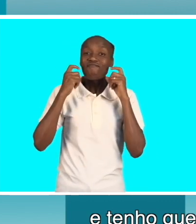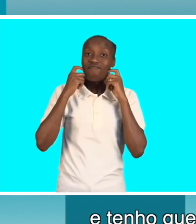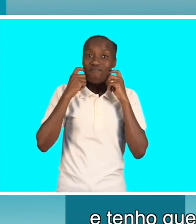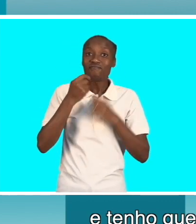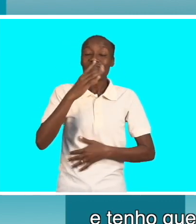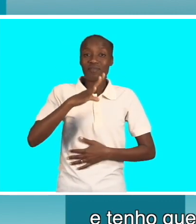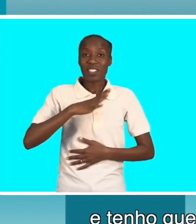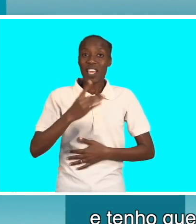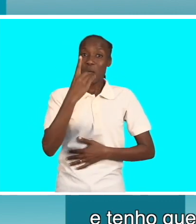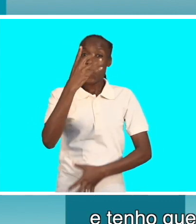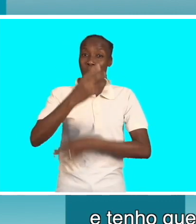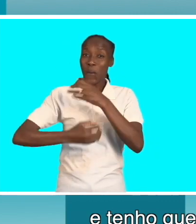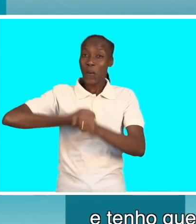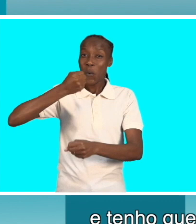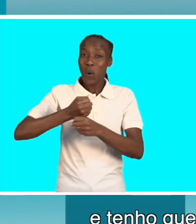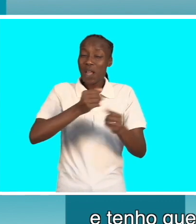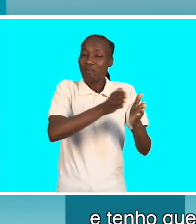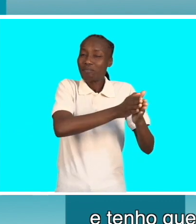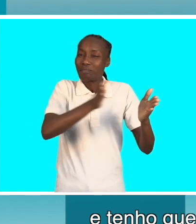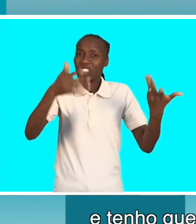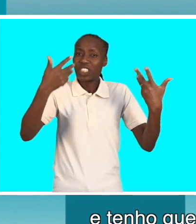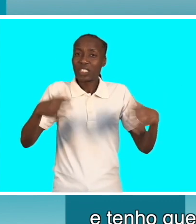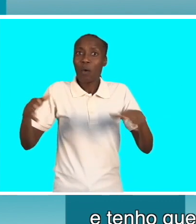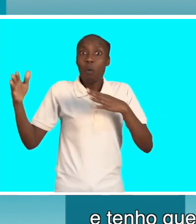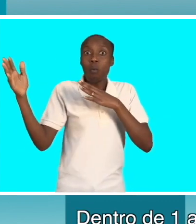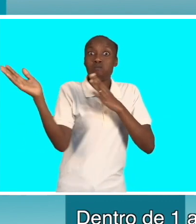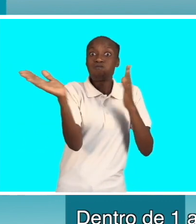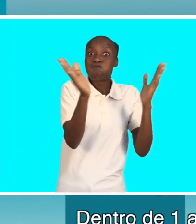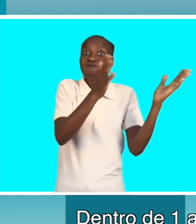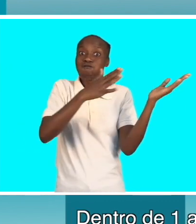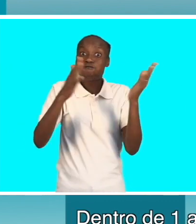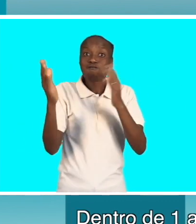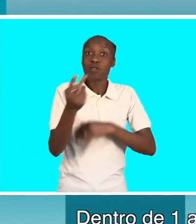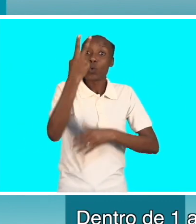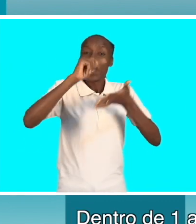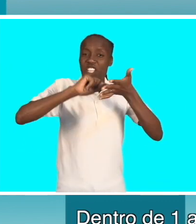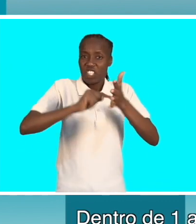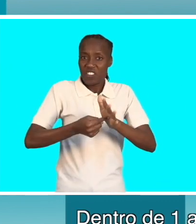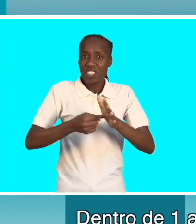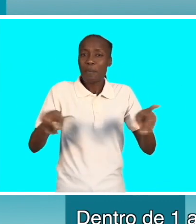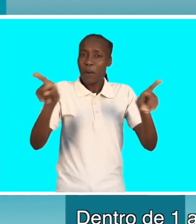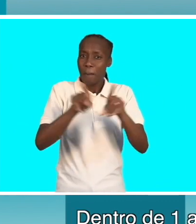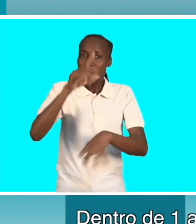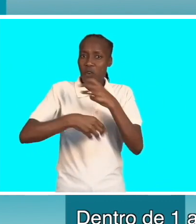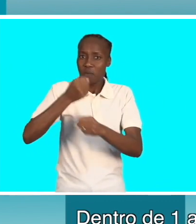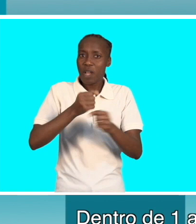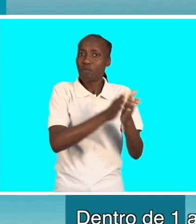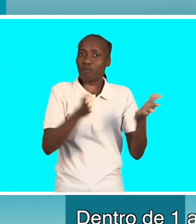eu tenho que dizer, resiliência das pessoas aqui. dentro de um ano vocês já teve